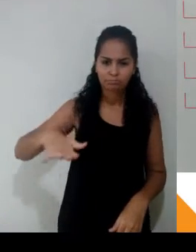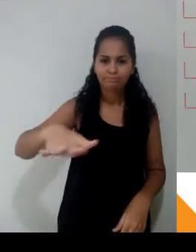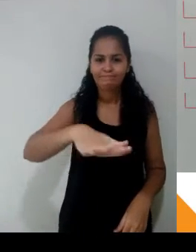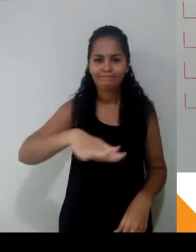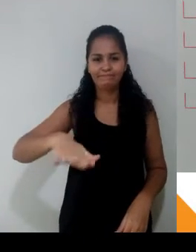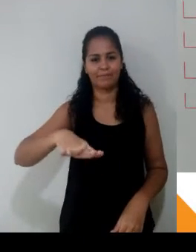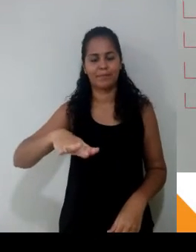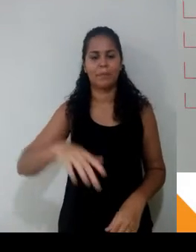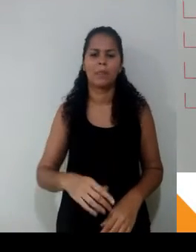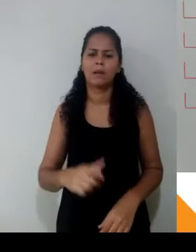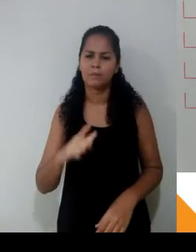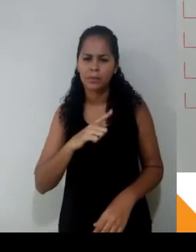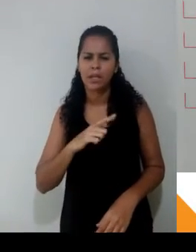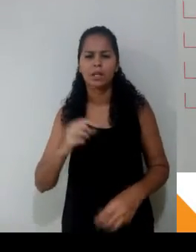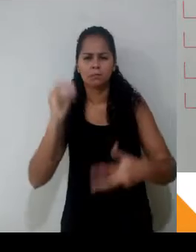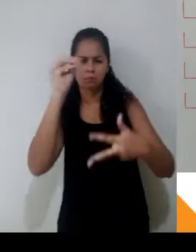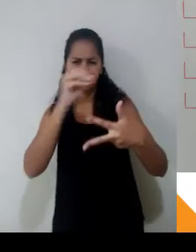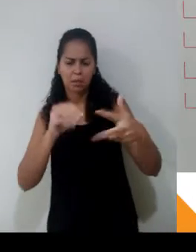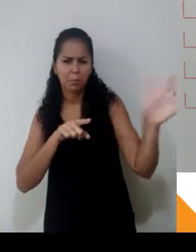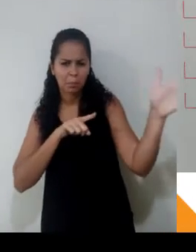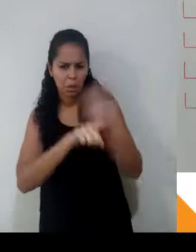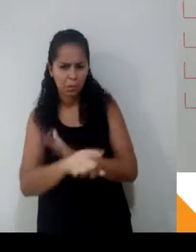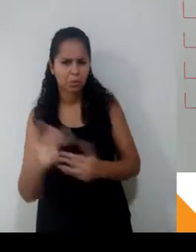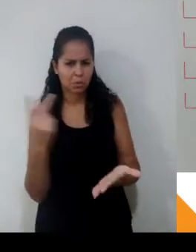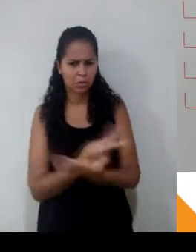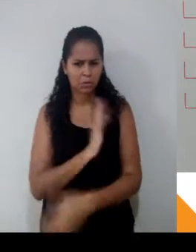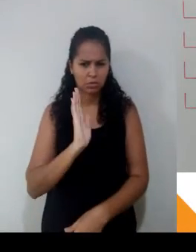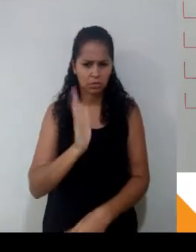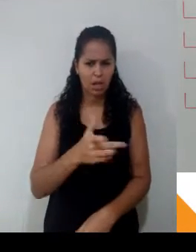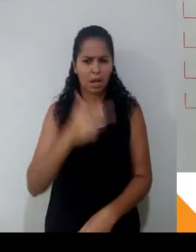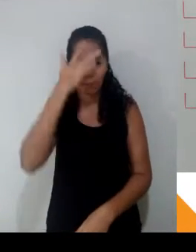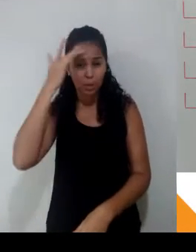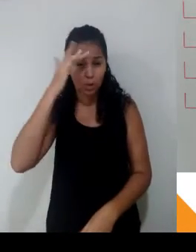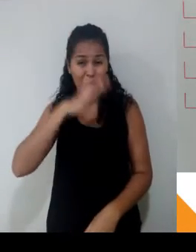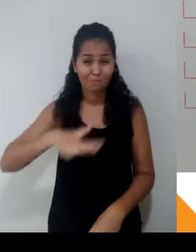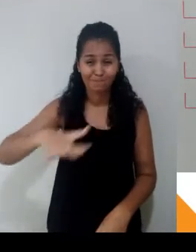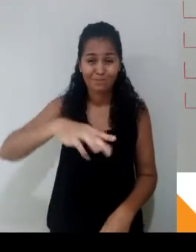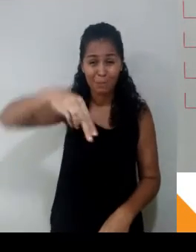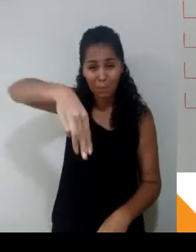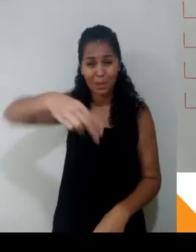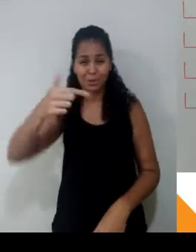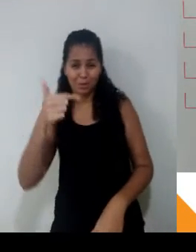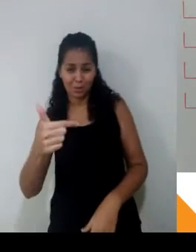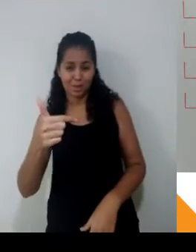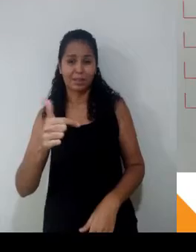caiu questões do Enem que ele falava sobre um show que tinha pessoas por metro quadrado. Então qualquer razão entre pessoas e área. E